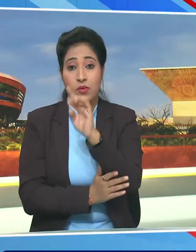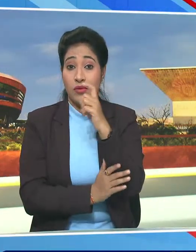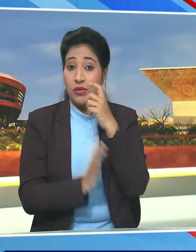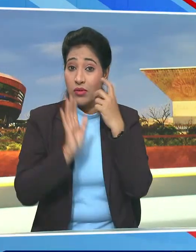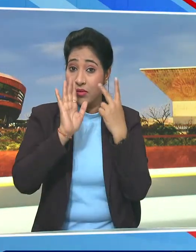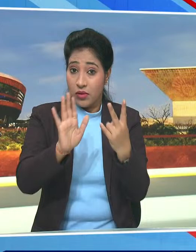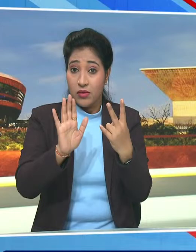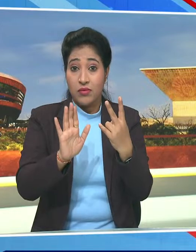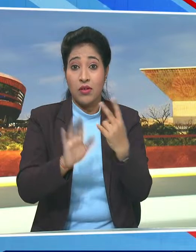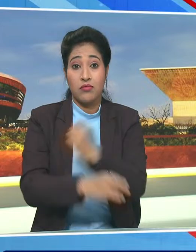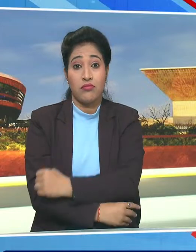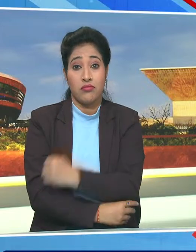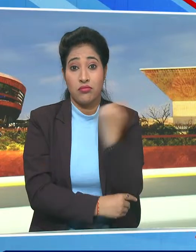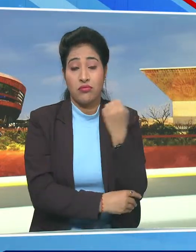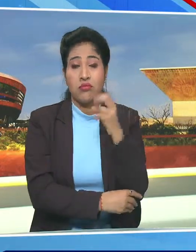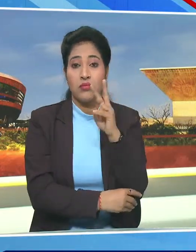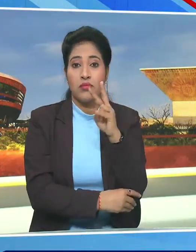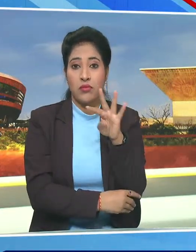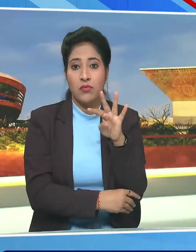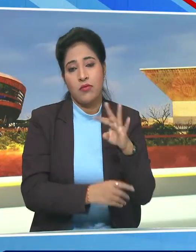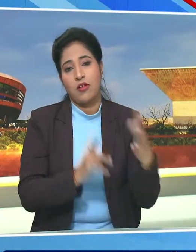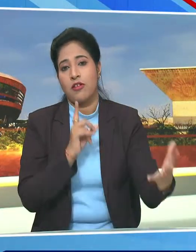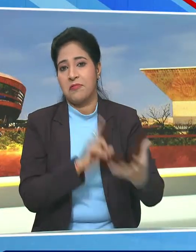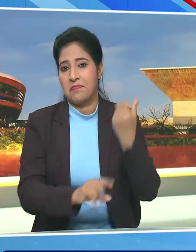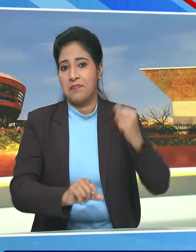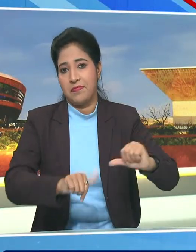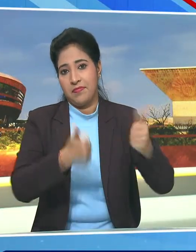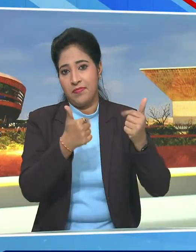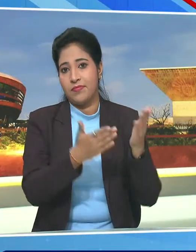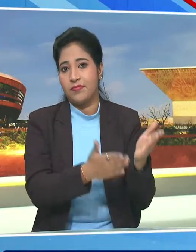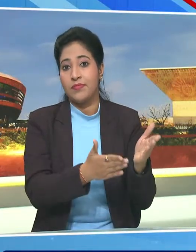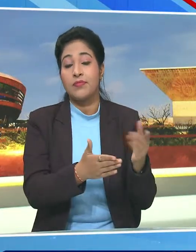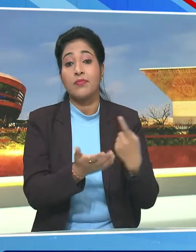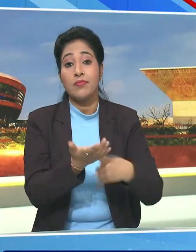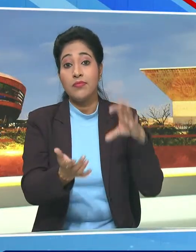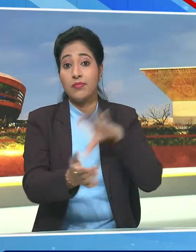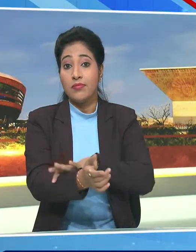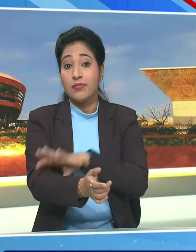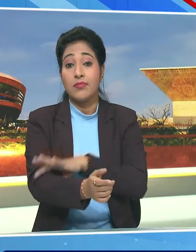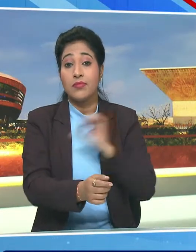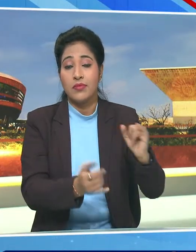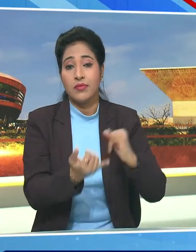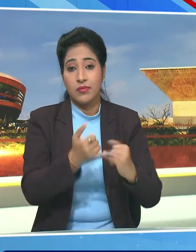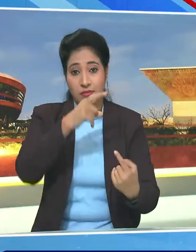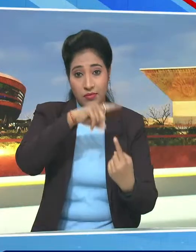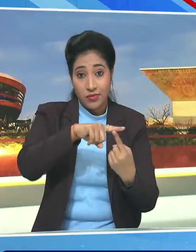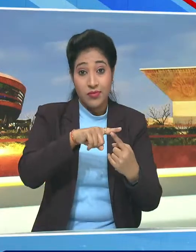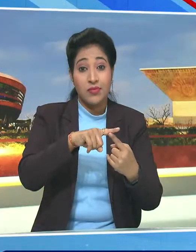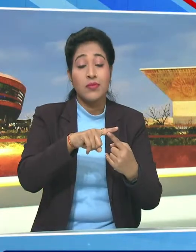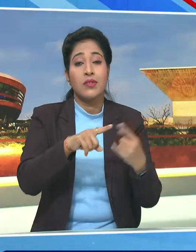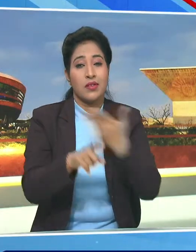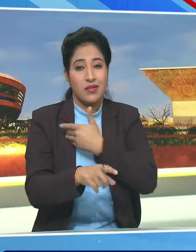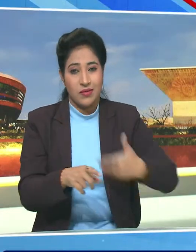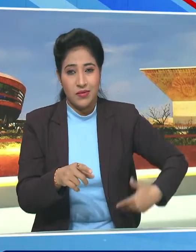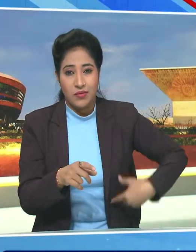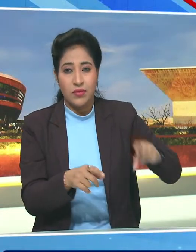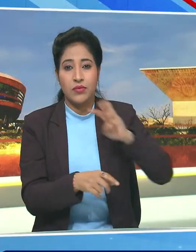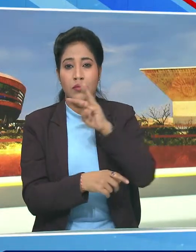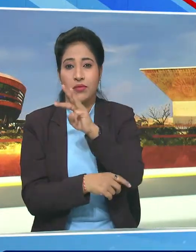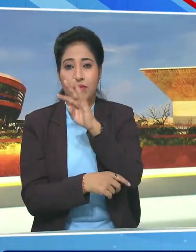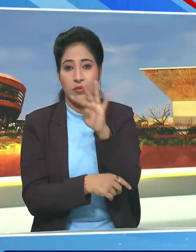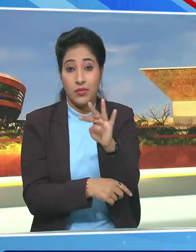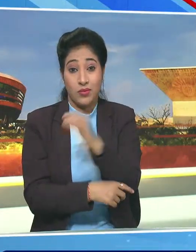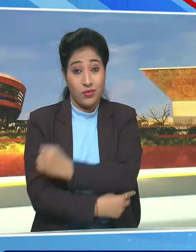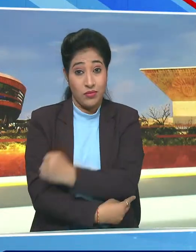में से भाजबा ने 24 पर कबज़ा जमाया है उधर राजिस्थान में अनसूच जाती की 34 सीटों में